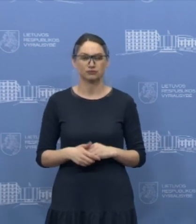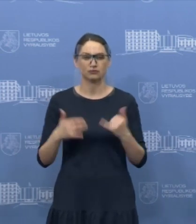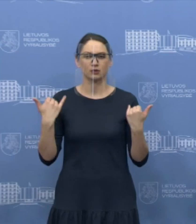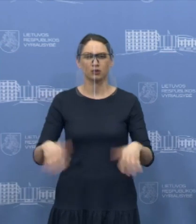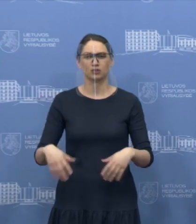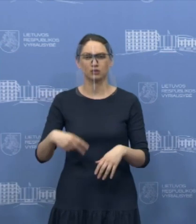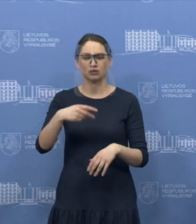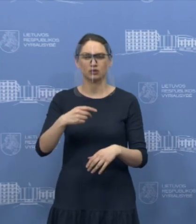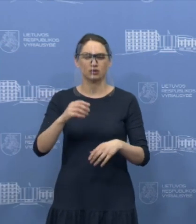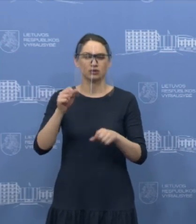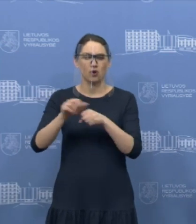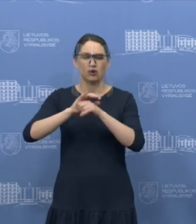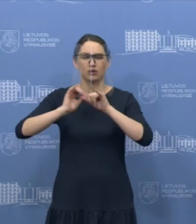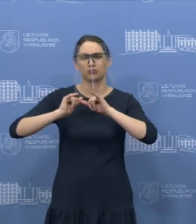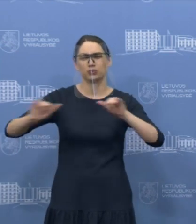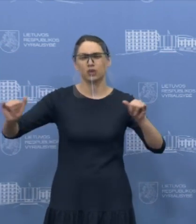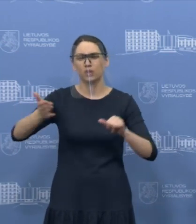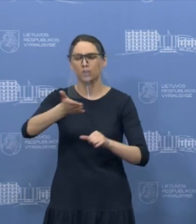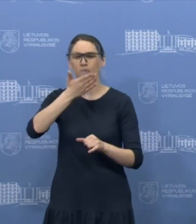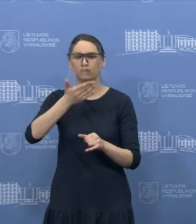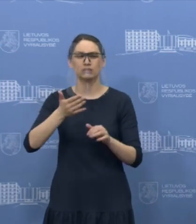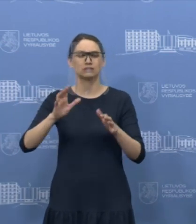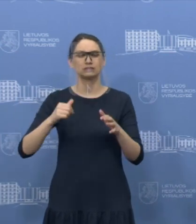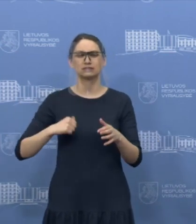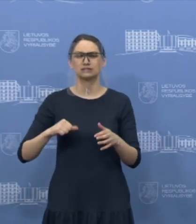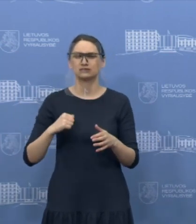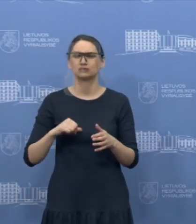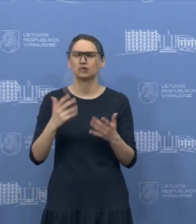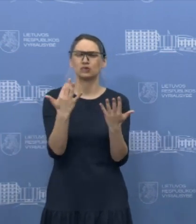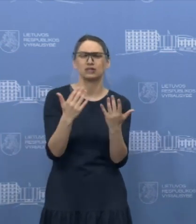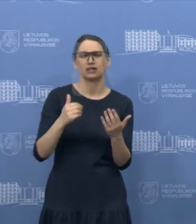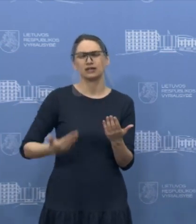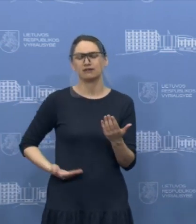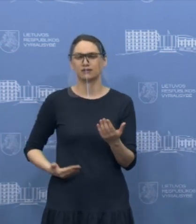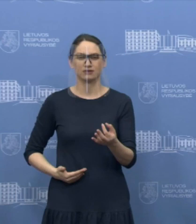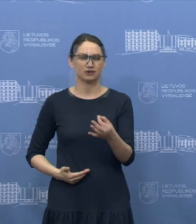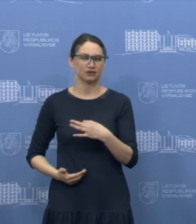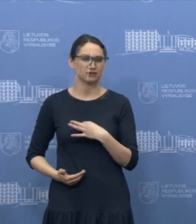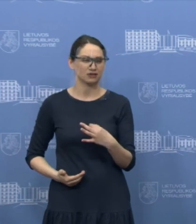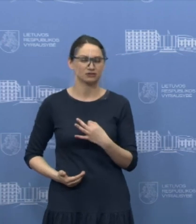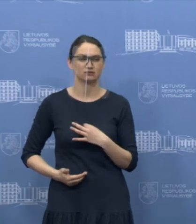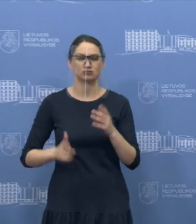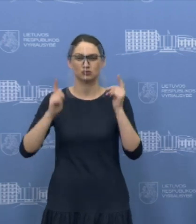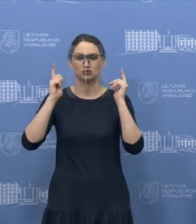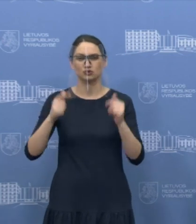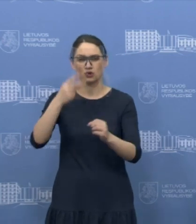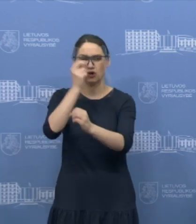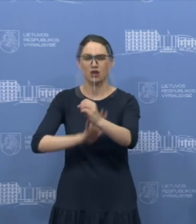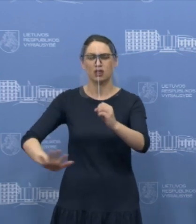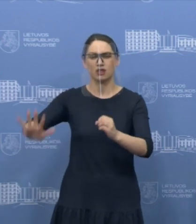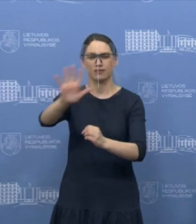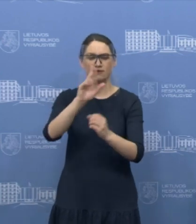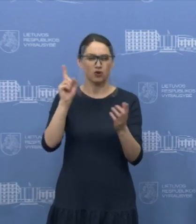nebesvarbu. Didelė savivaldybė jie ar maža, kiek joje gyventojų gyvena, išnyksta teritorinės ribos. Mes visi kartu turime padaryti